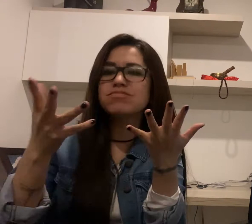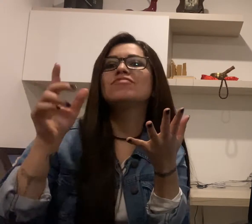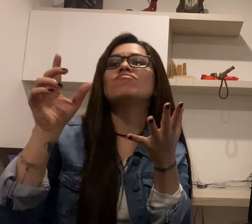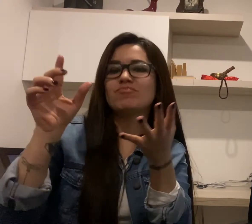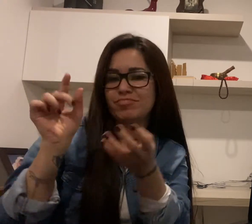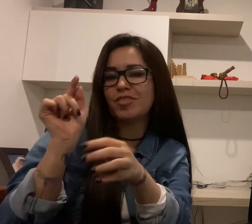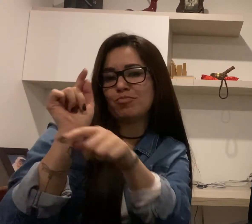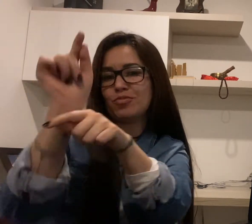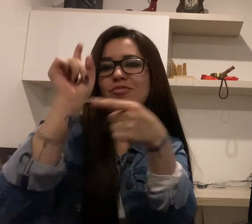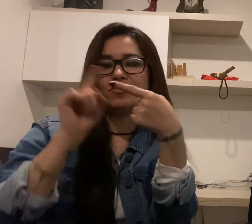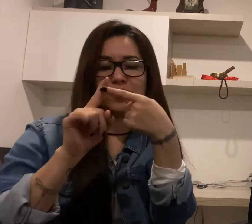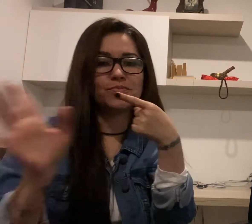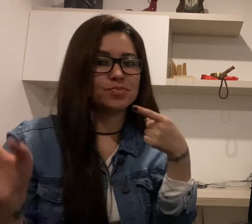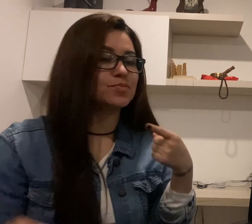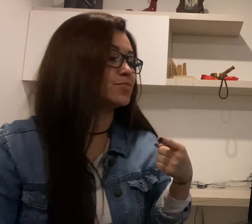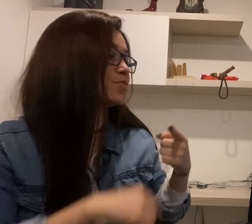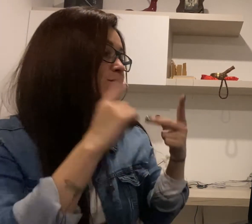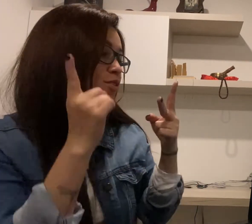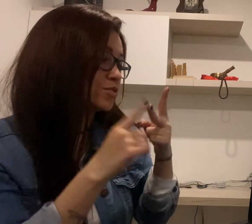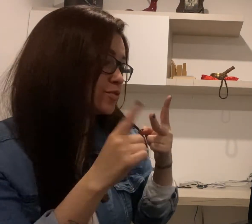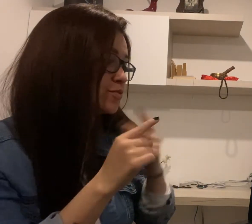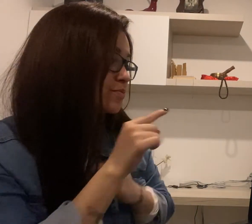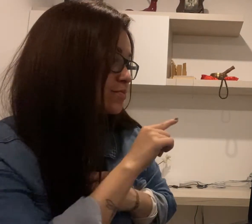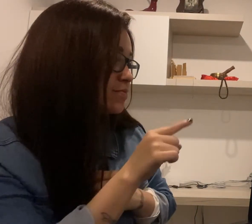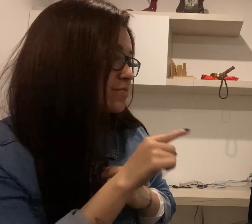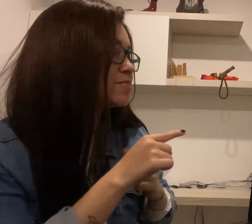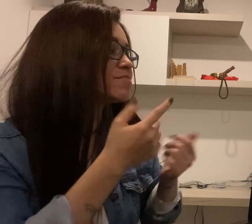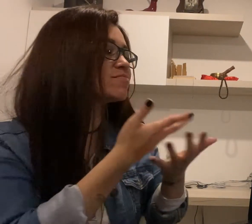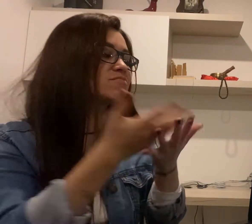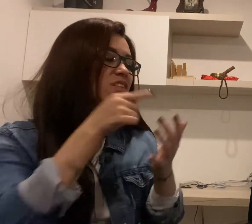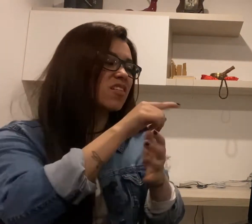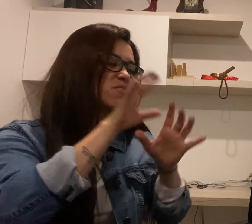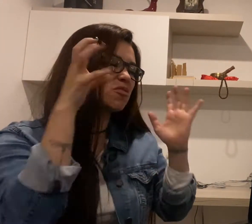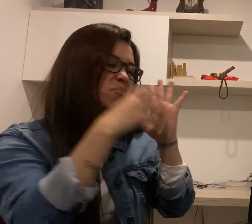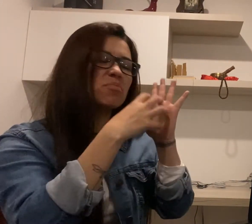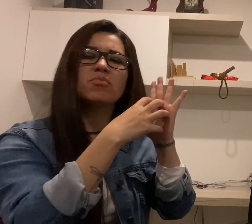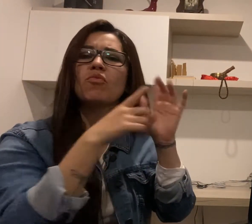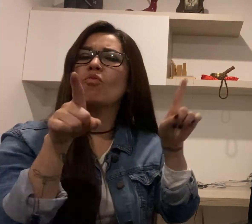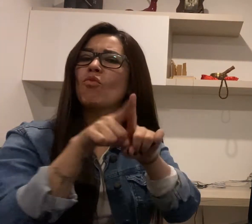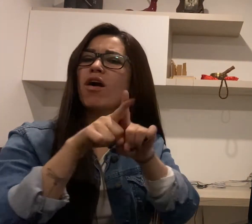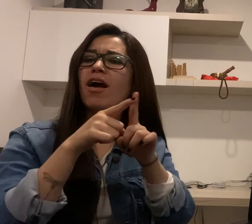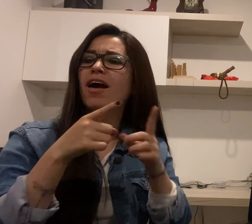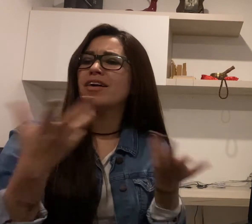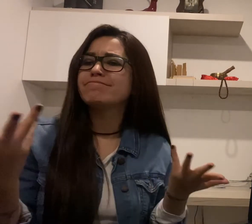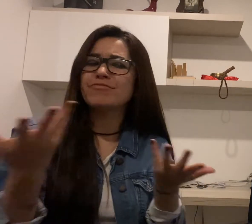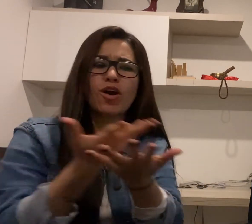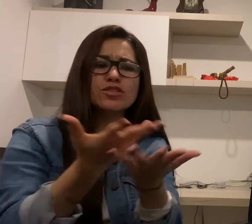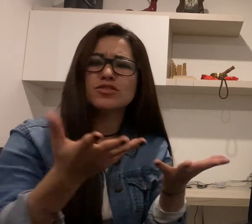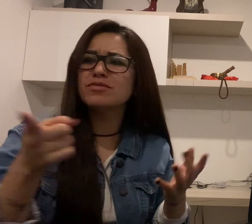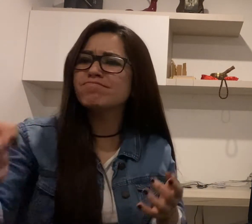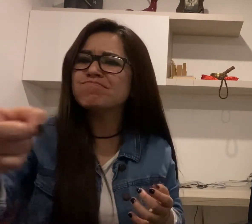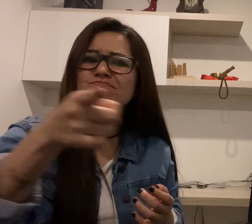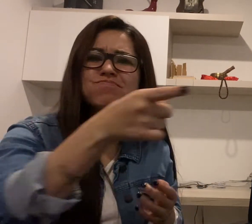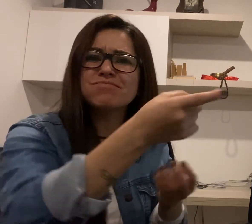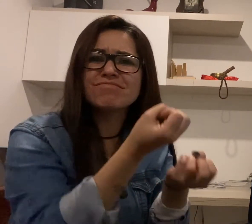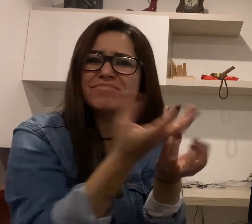materialismo ha impregnado las diferentes sociedades. Su intención, entonces, es